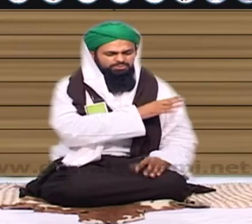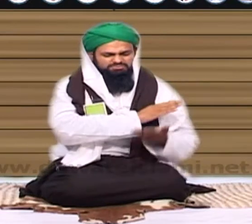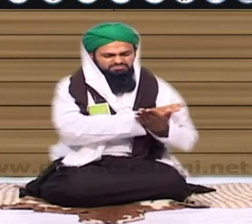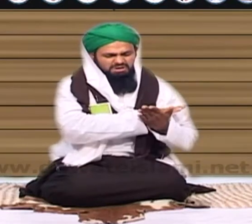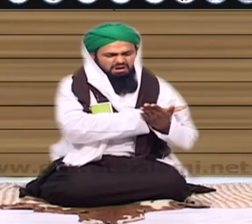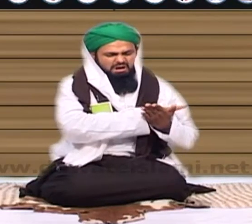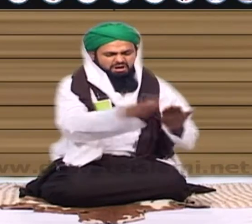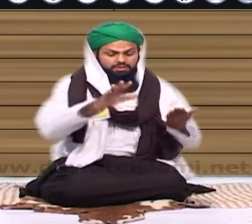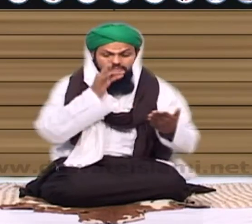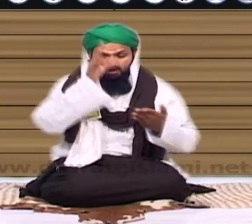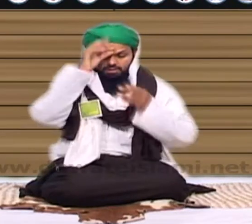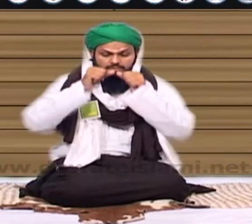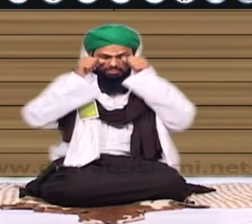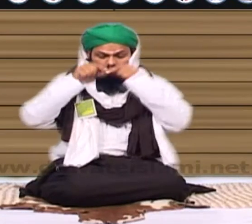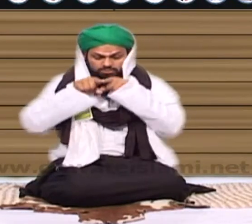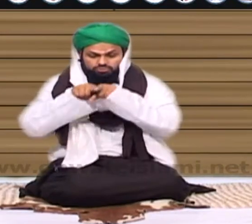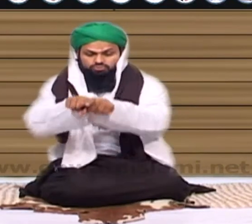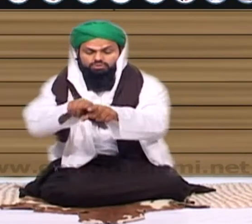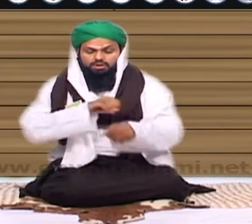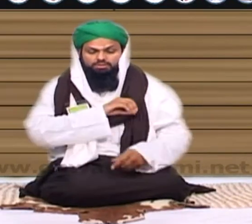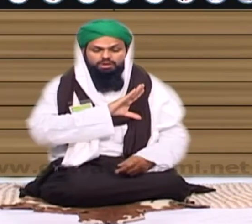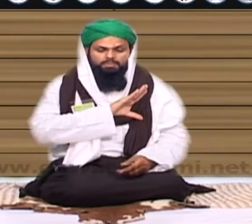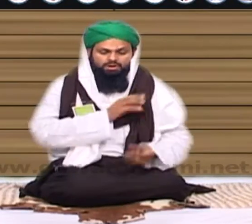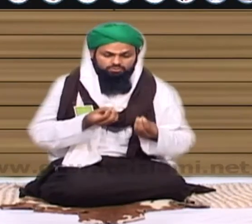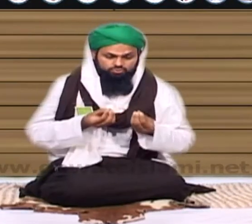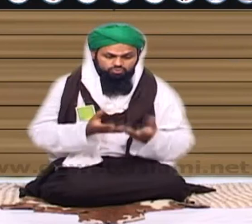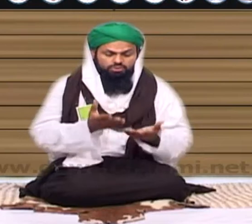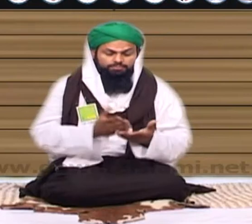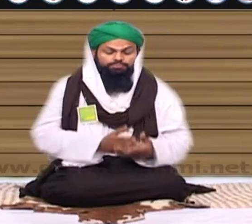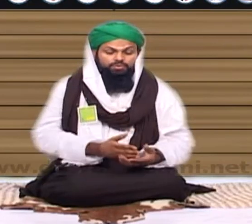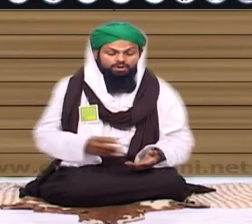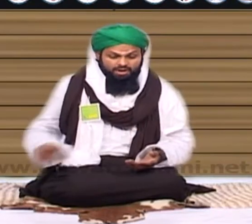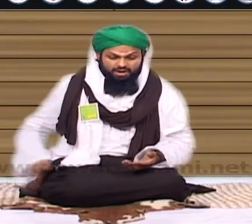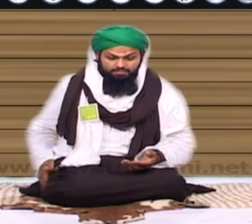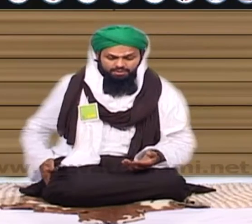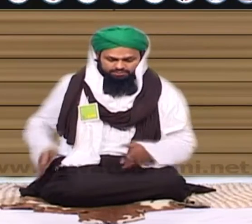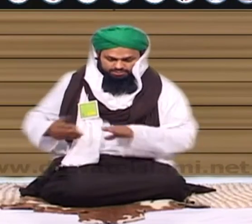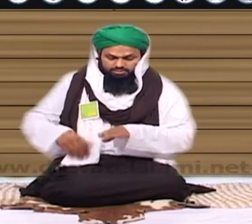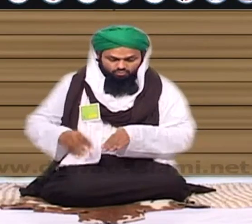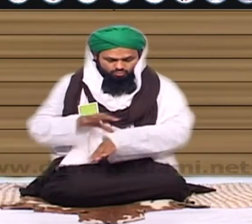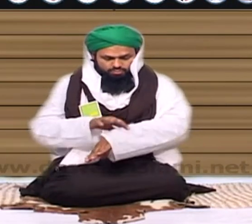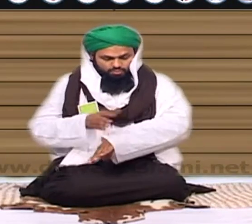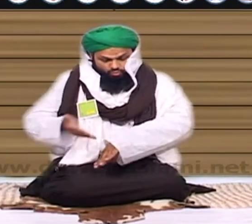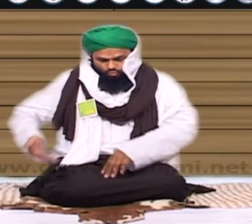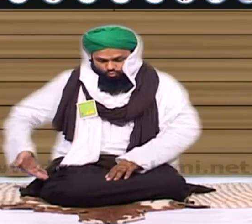مصطفیٰ صلی اللہ علیہ وسلم کی سنت کو اپنائیں اور اپنے پائنچے تخنوں سے اوپر رکھا کریں